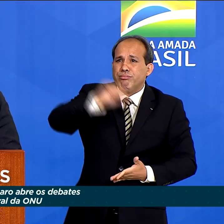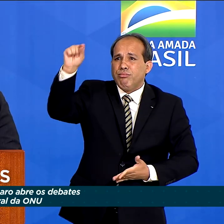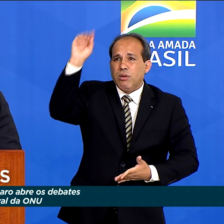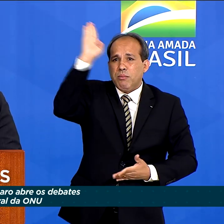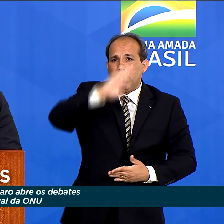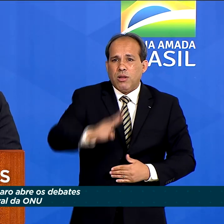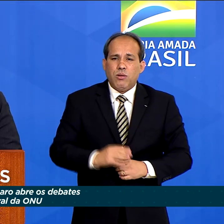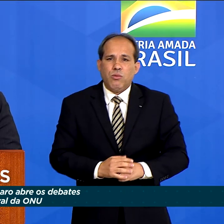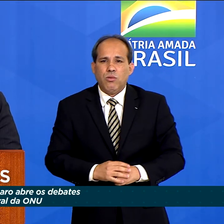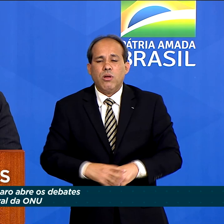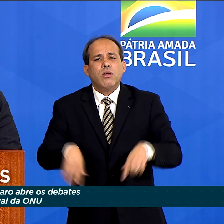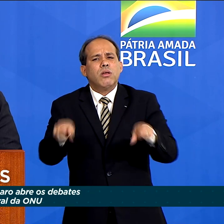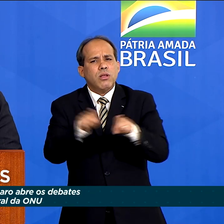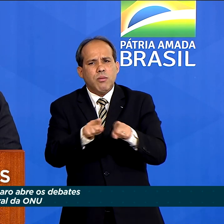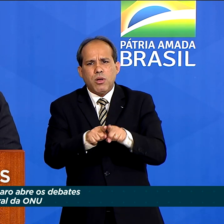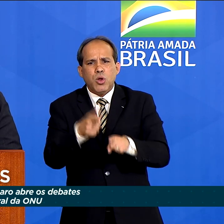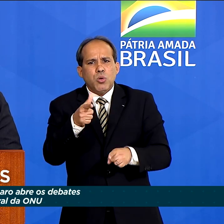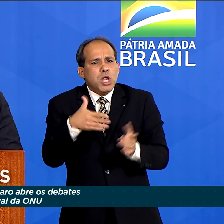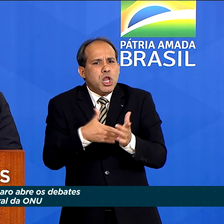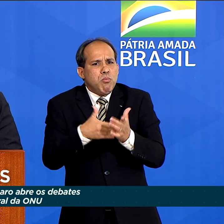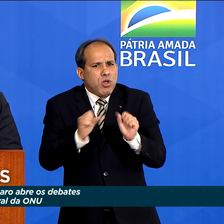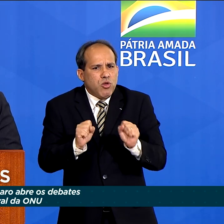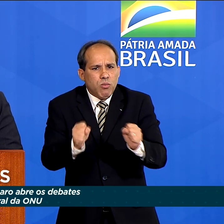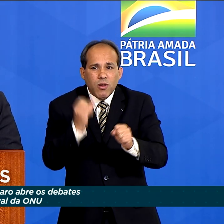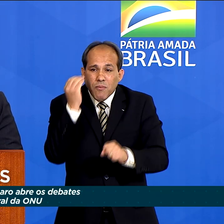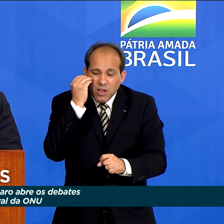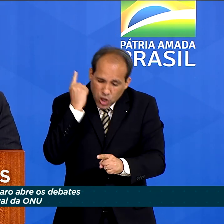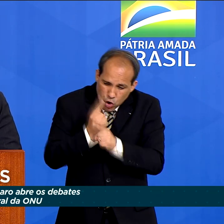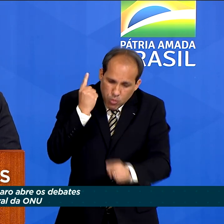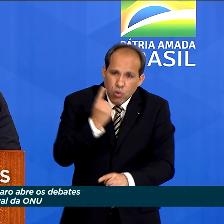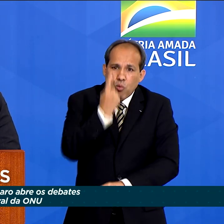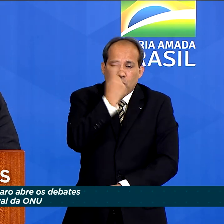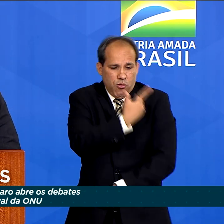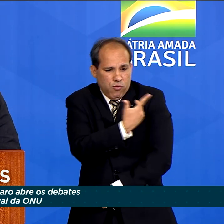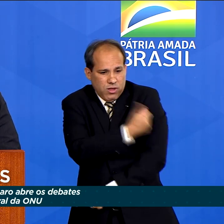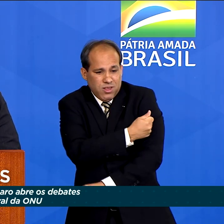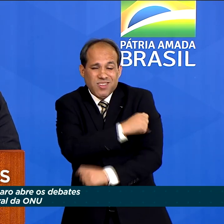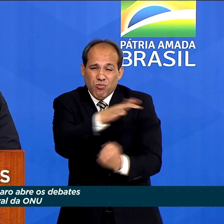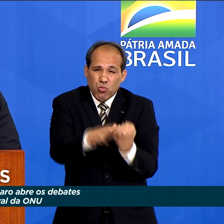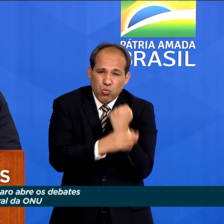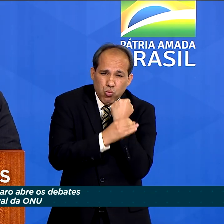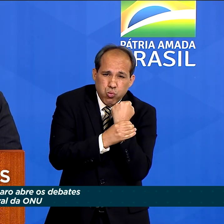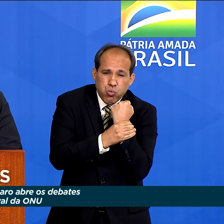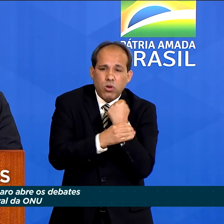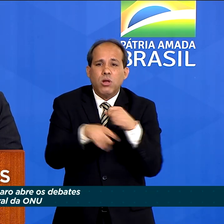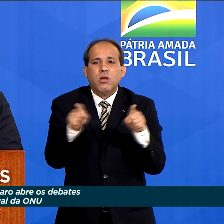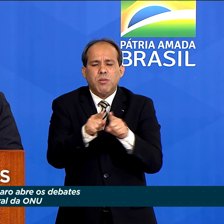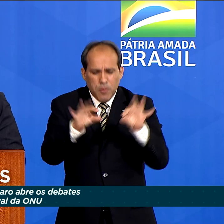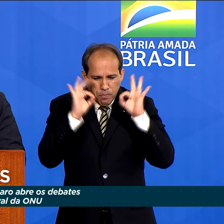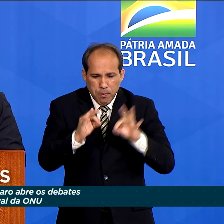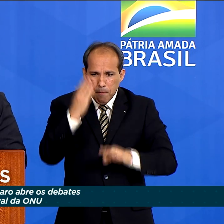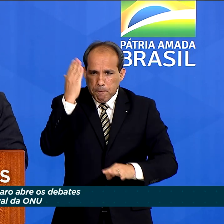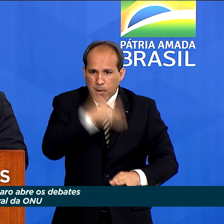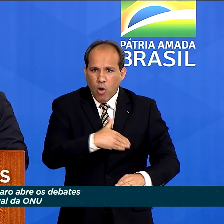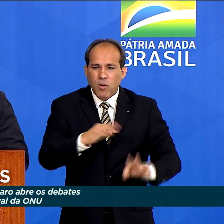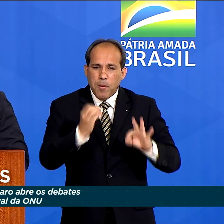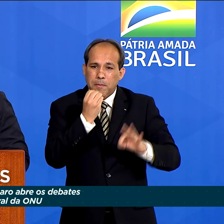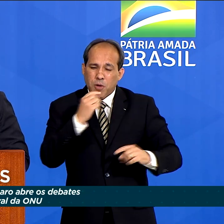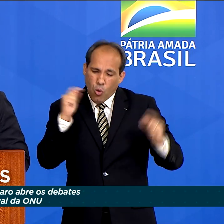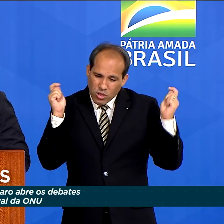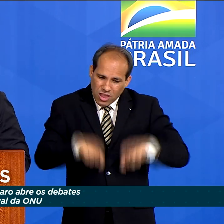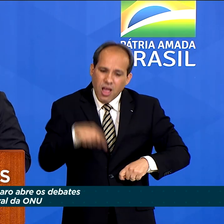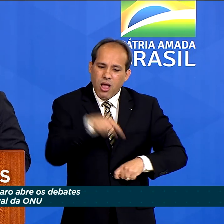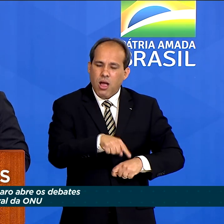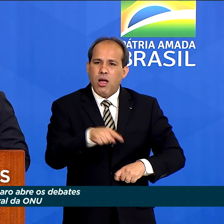E não medimos esforços na busca da vacina. Uma vacina segura e comprovadamente eficaz, o mais